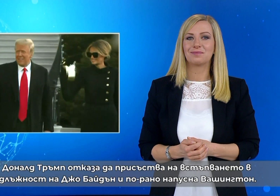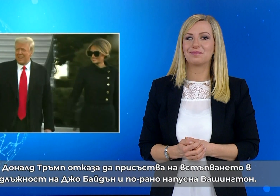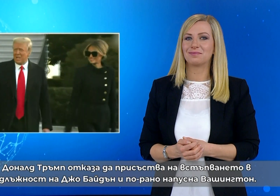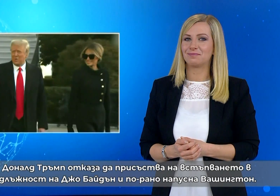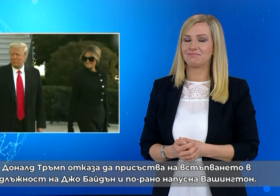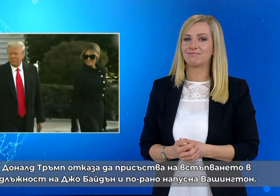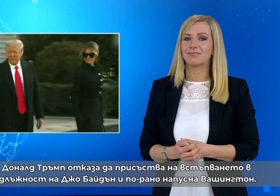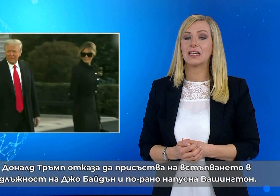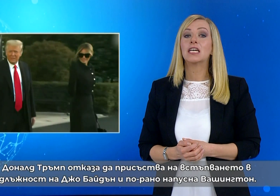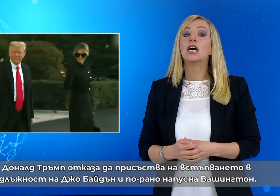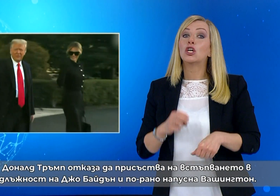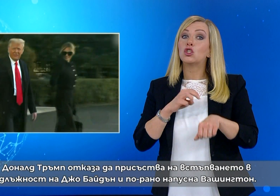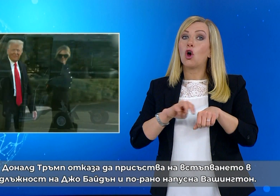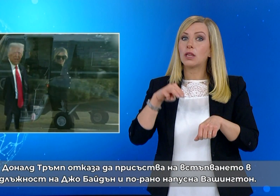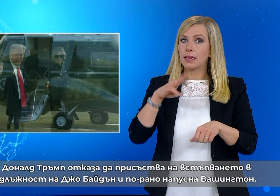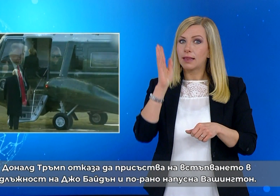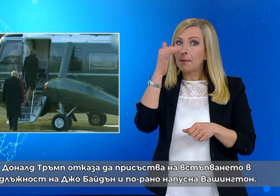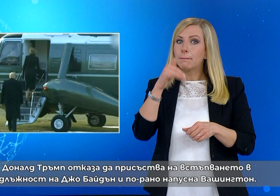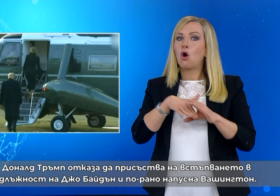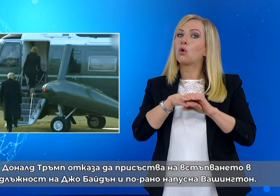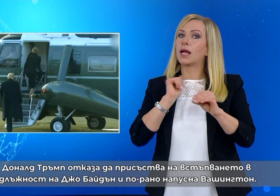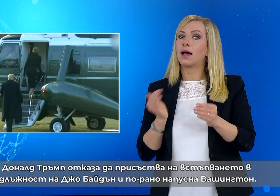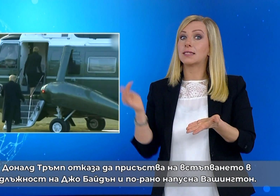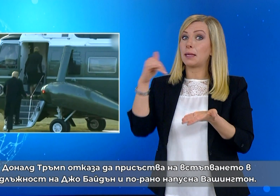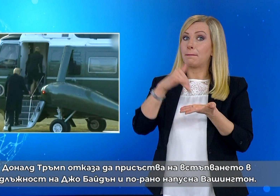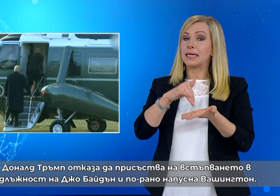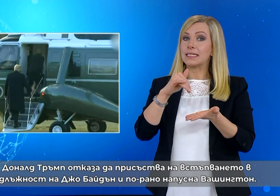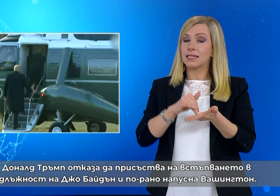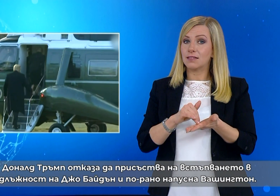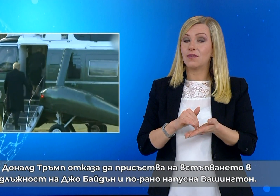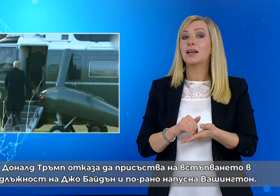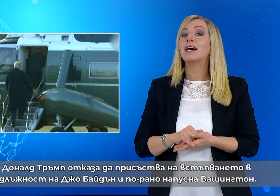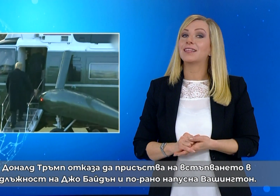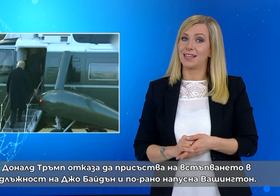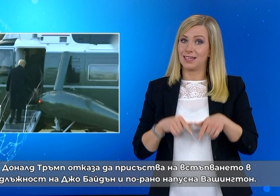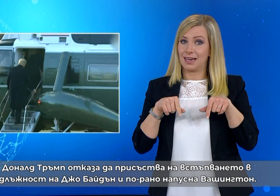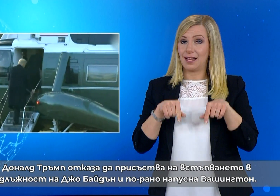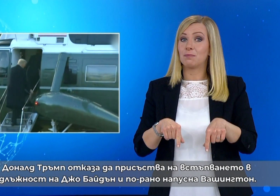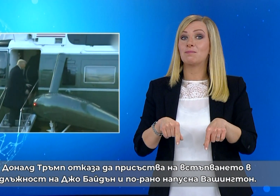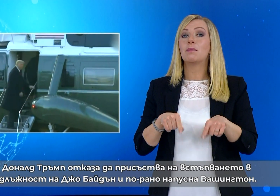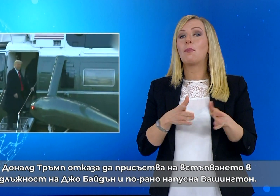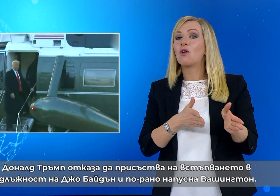Доналд Тръмп отказа да присъства на встъпването в длъжност на Джо Байдън и малко по-рано на пус на Вашингтон.